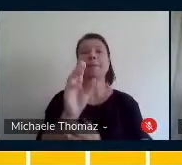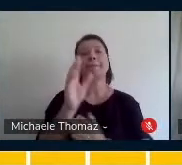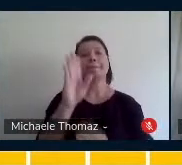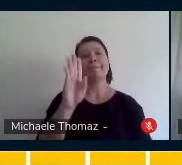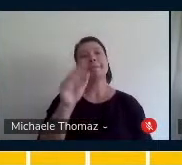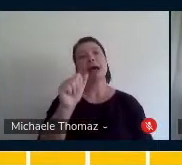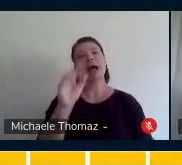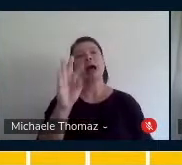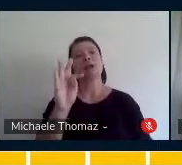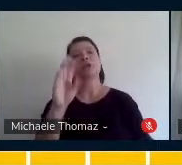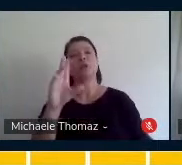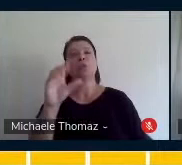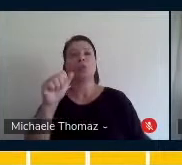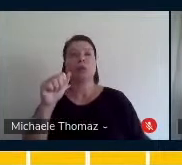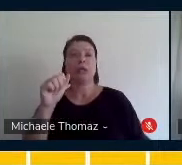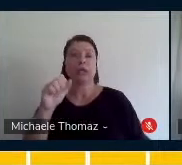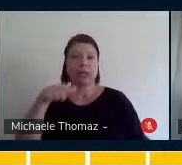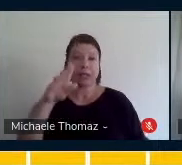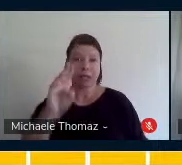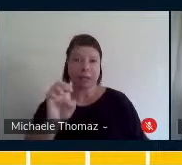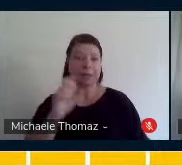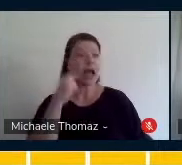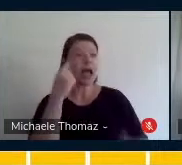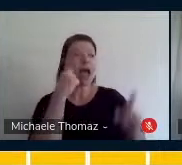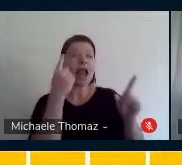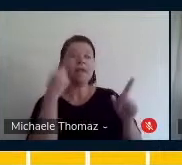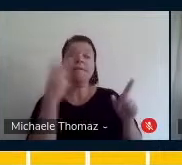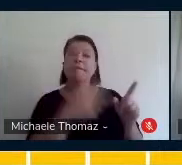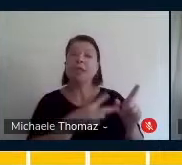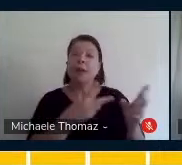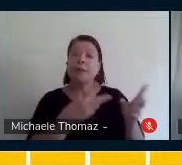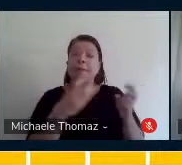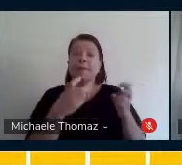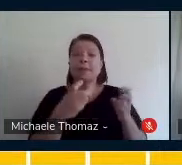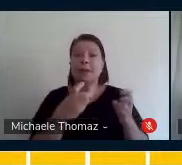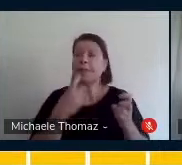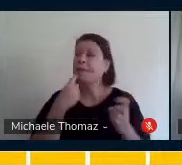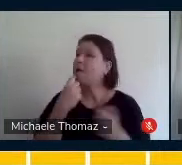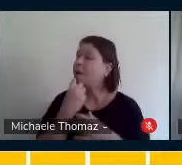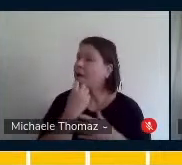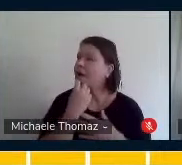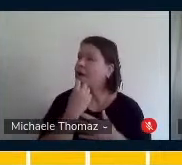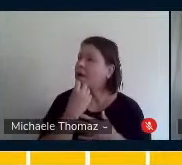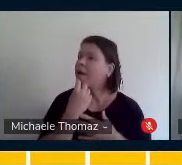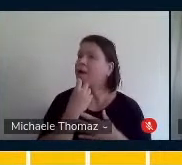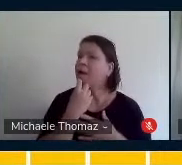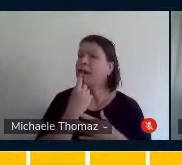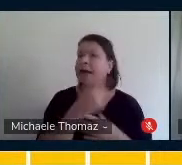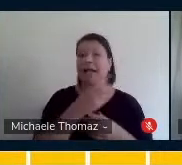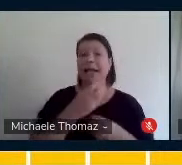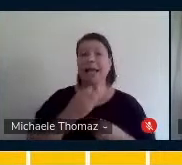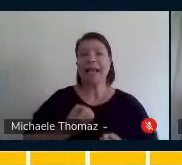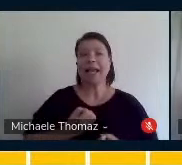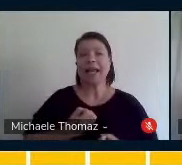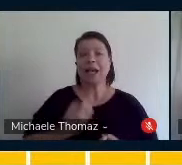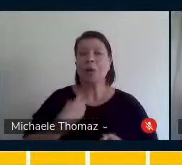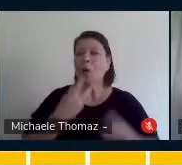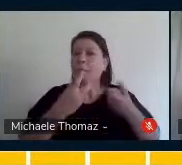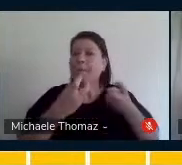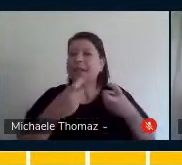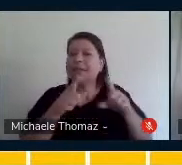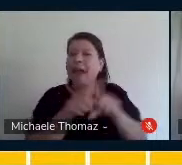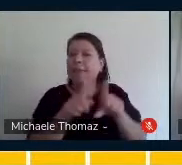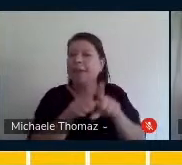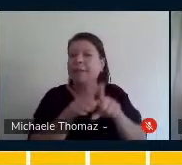como que a gente percebe que ela tem o desenvolvimento da sua musicalidade? Pela expressão e criação musical ao